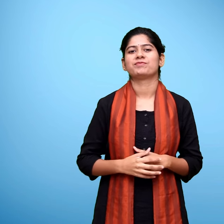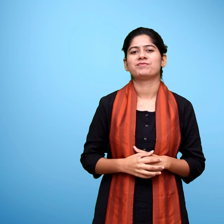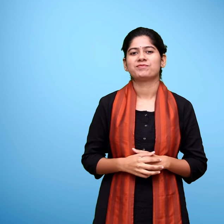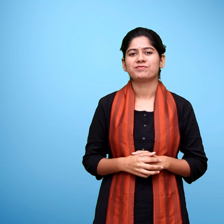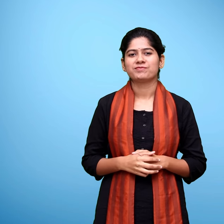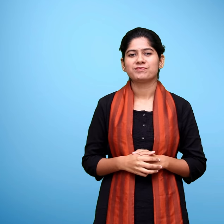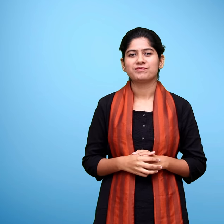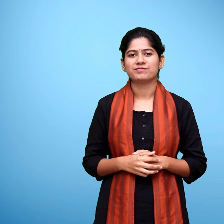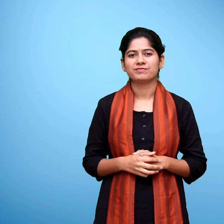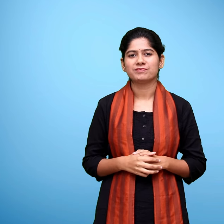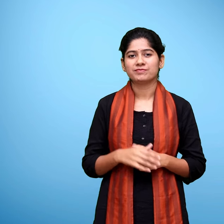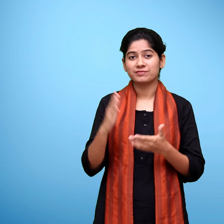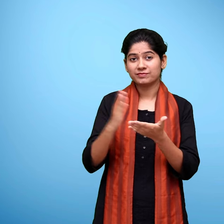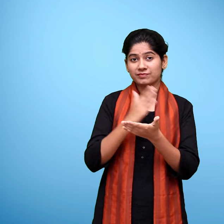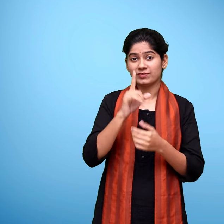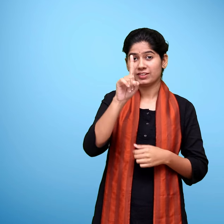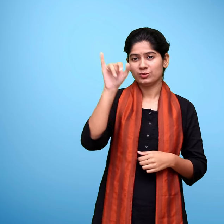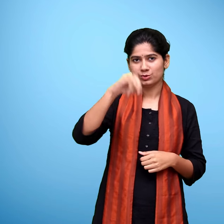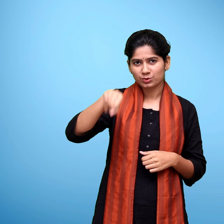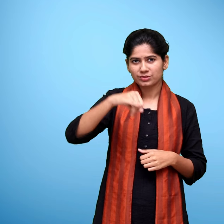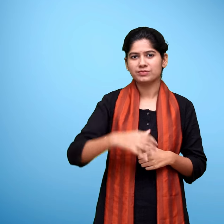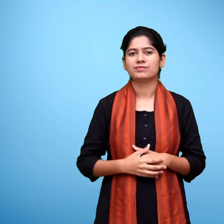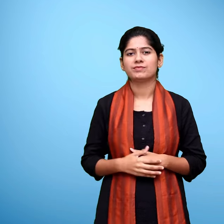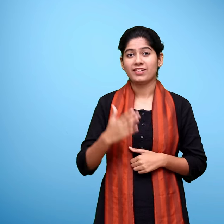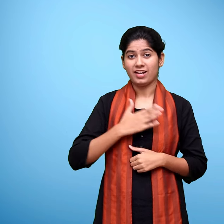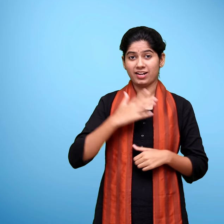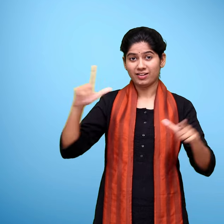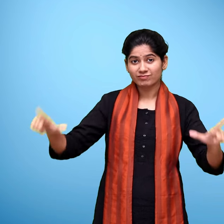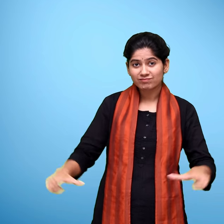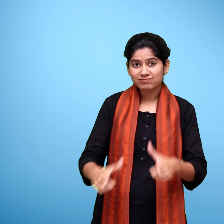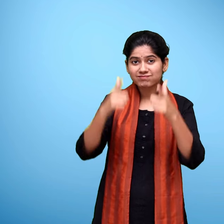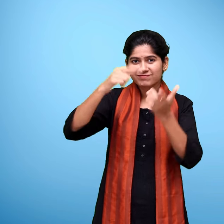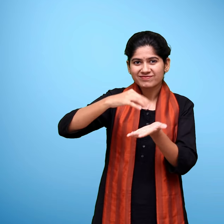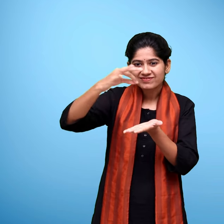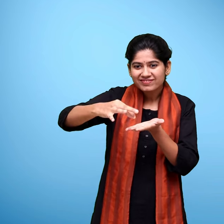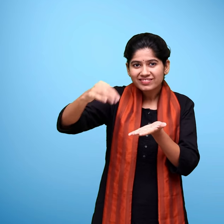पाठ सोला जन्म दिन पर पेड लगाओ